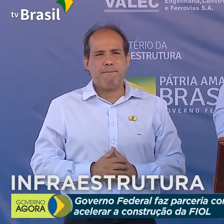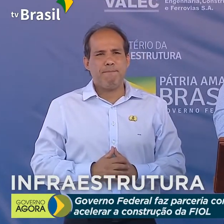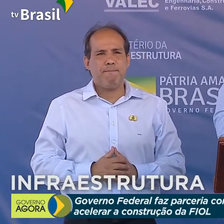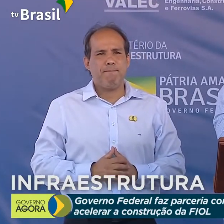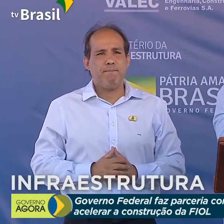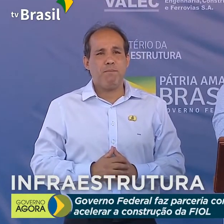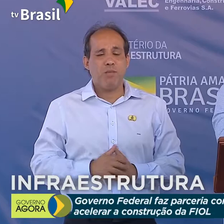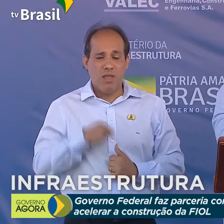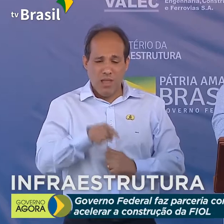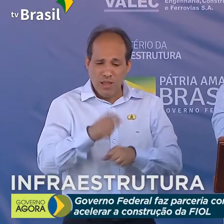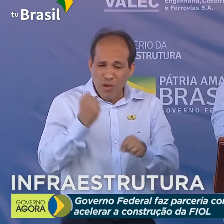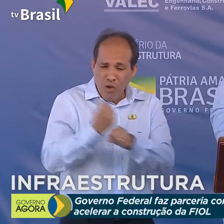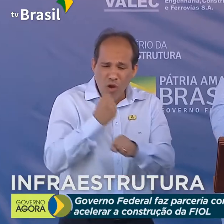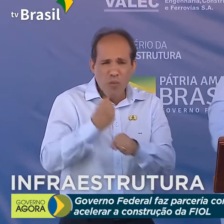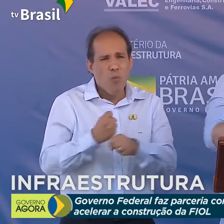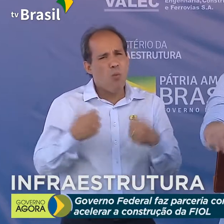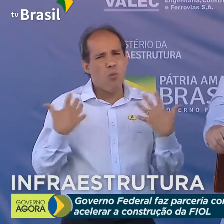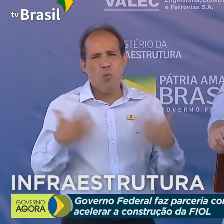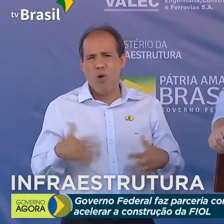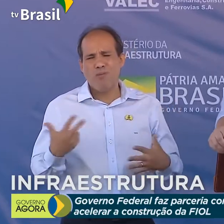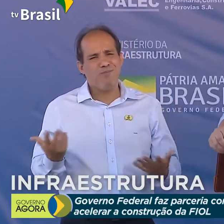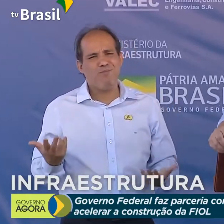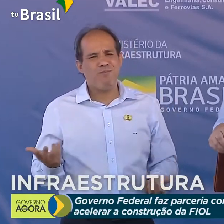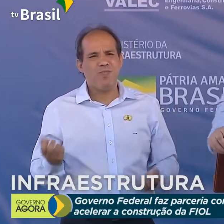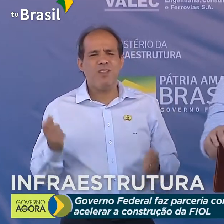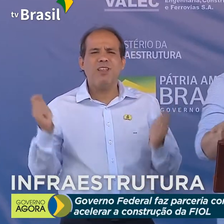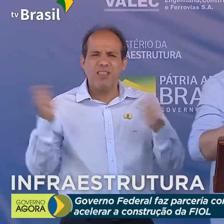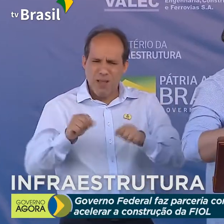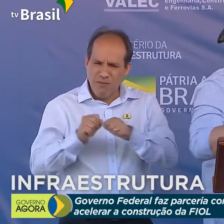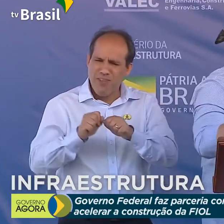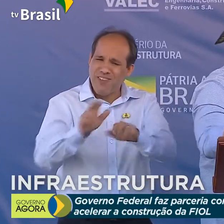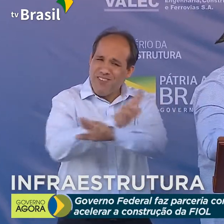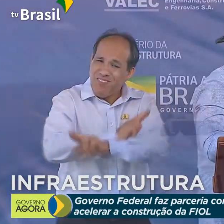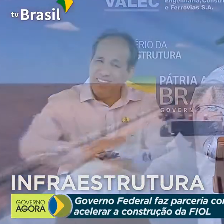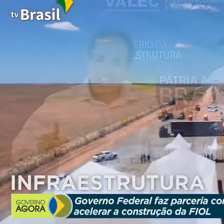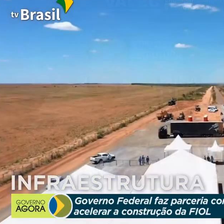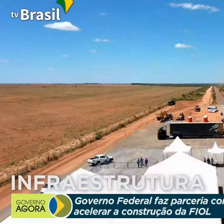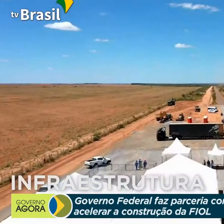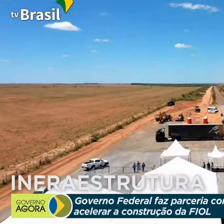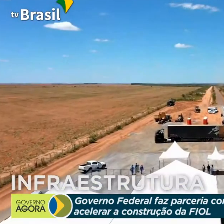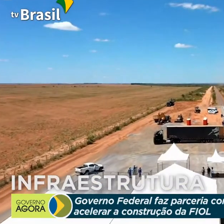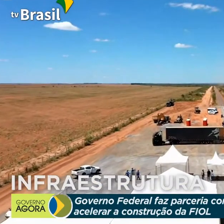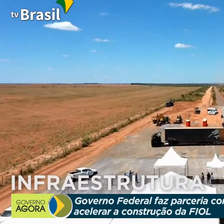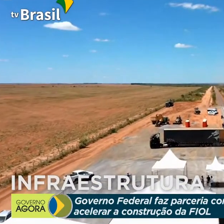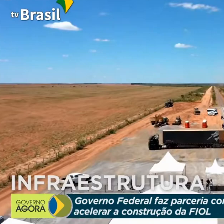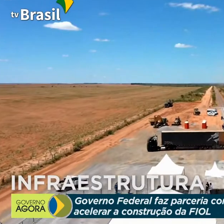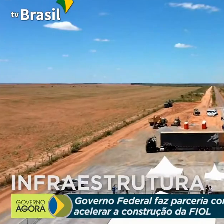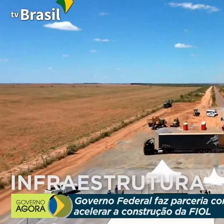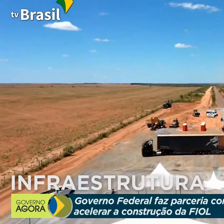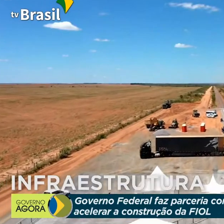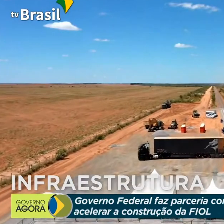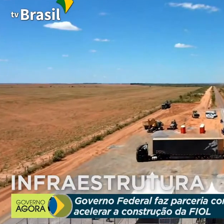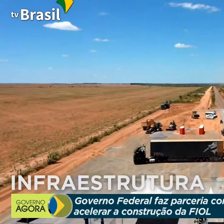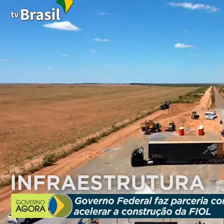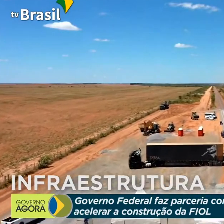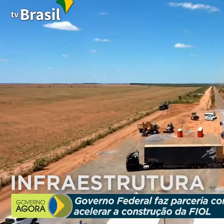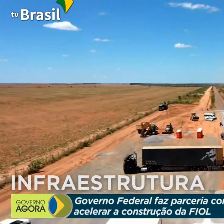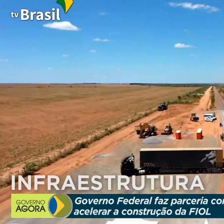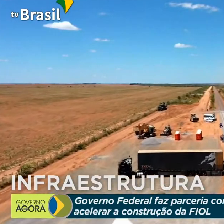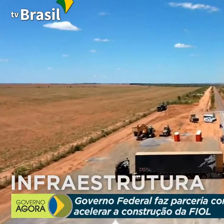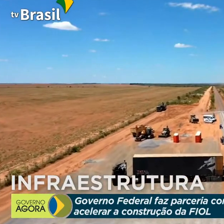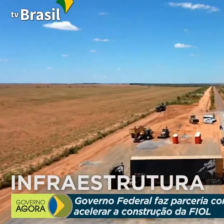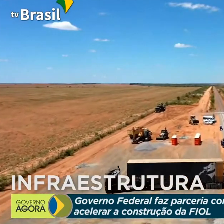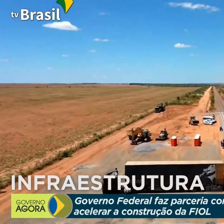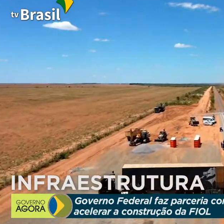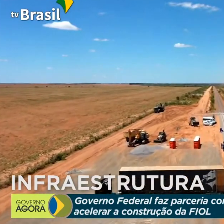É uma obra que vai fazer toda a diferença. E alguns podem perguntar, será que dessa vez vai? Vai. Vai porque